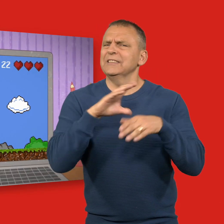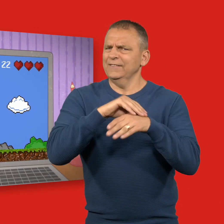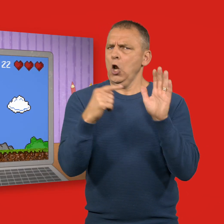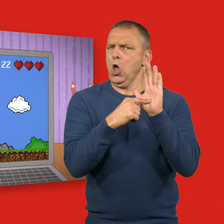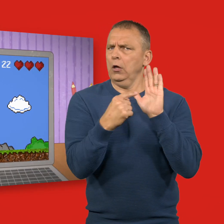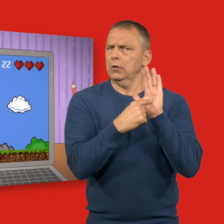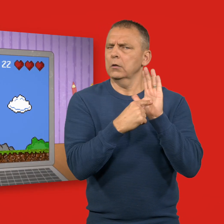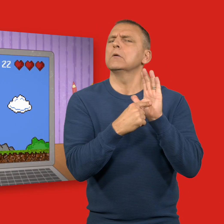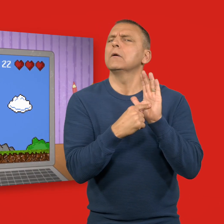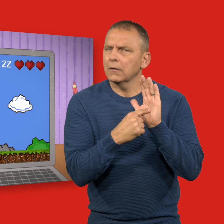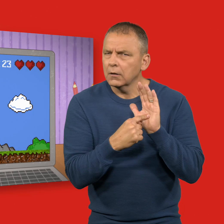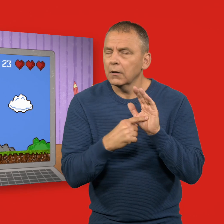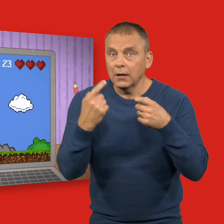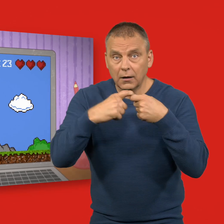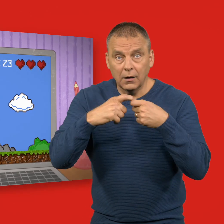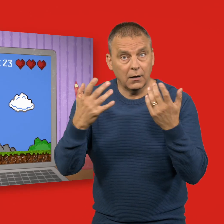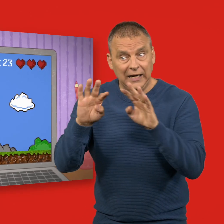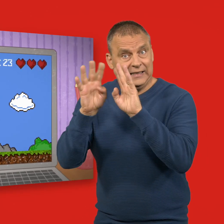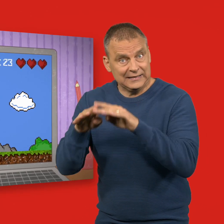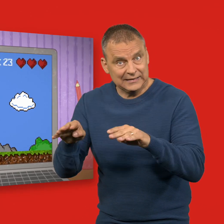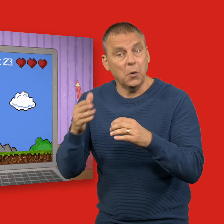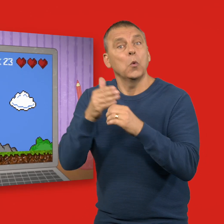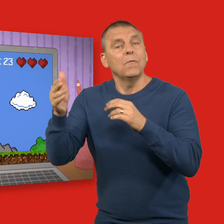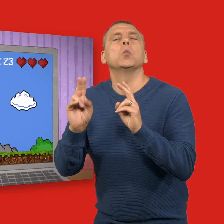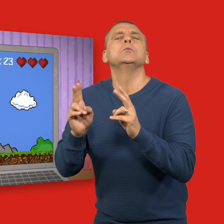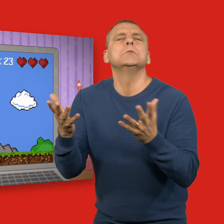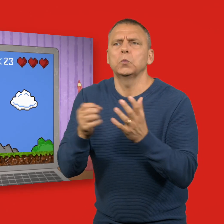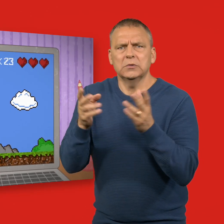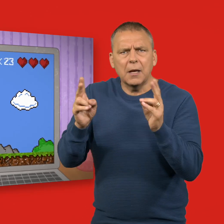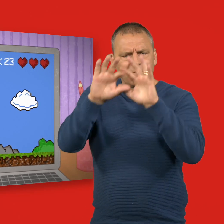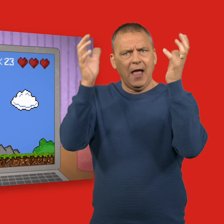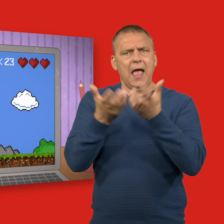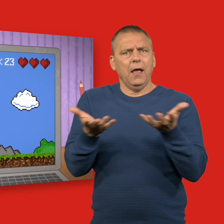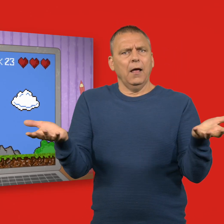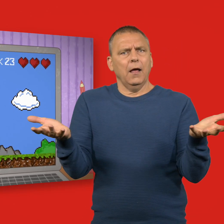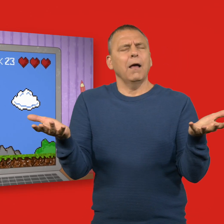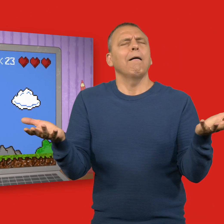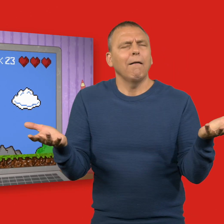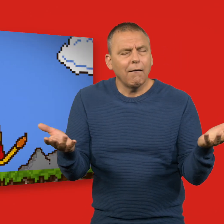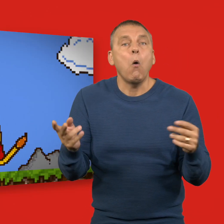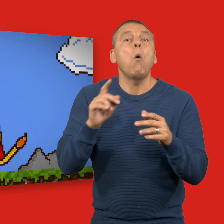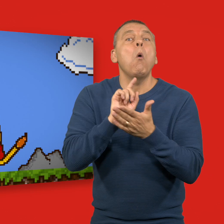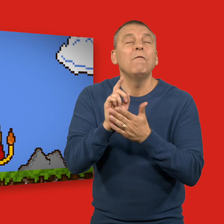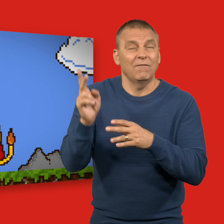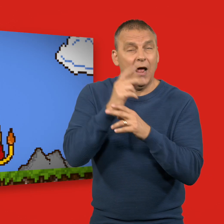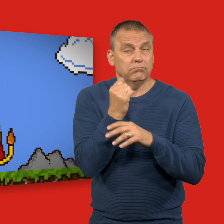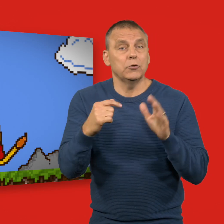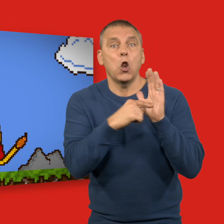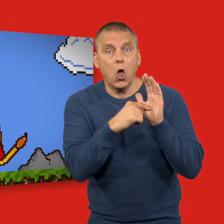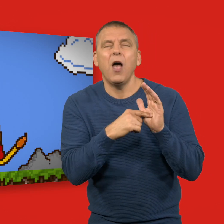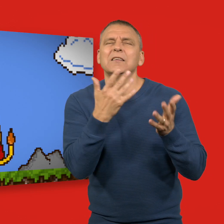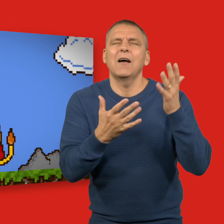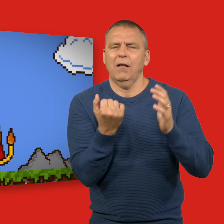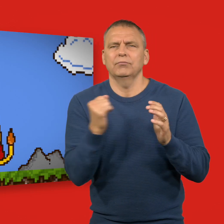Och Sveriges lagar gäller både på nätet och utanför. Eftersom det är samma värld. Det är ofta värre att bryta mot